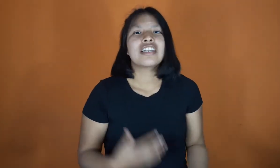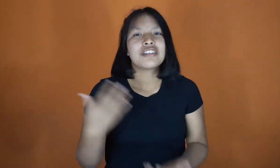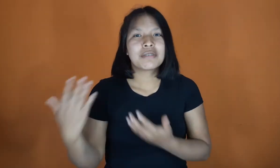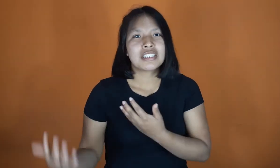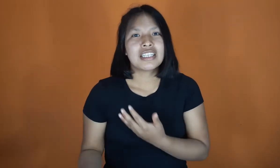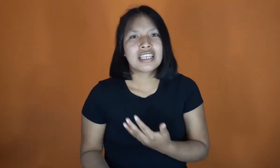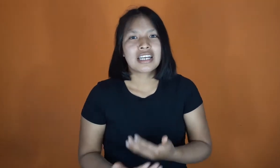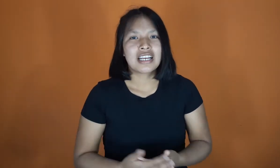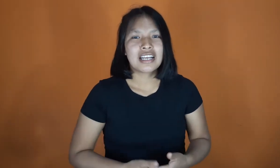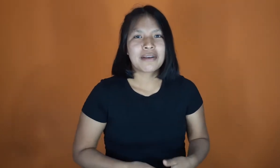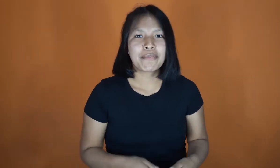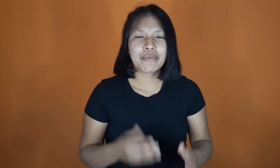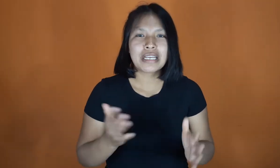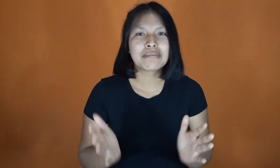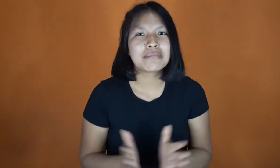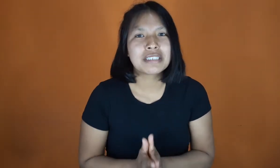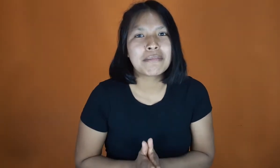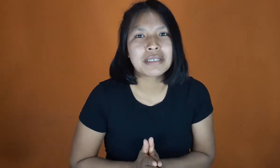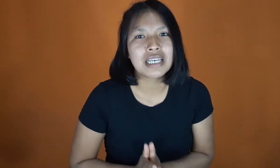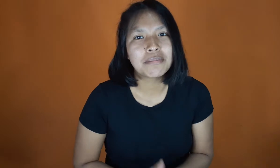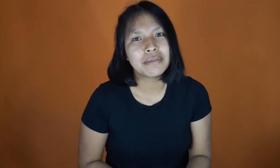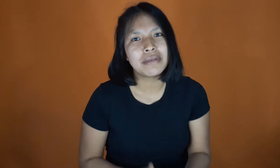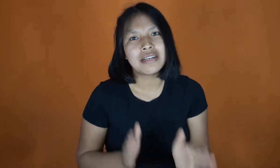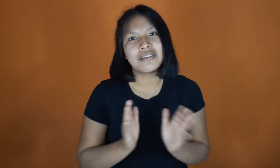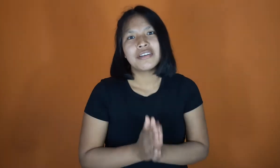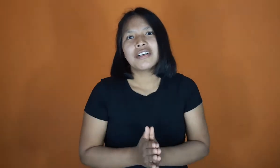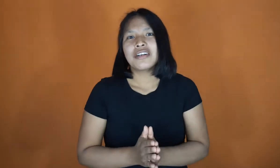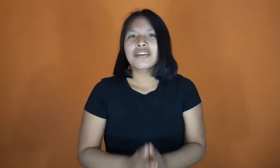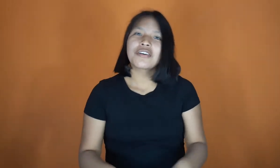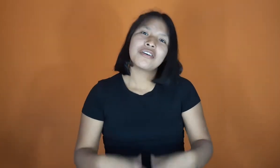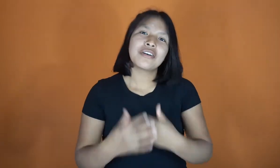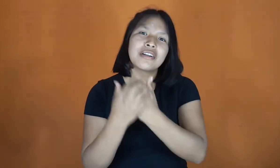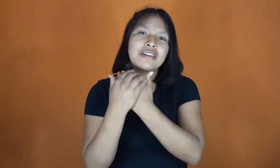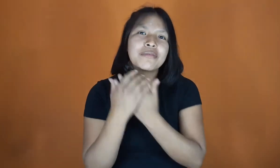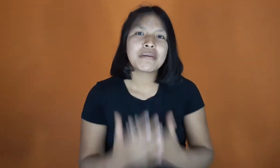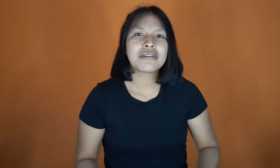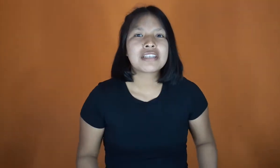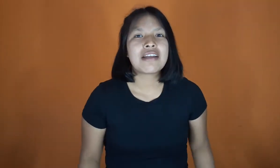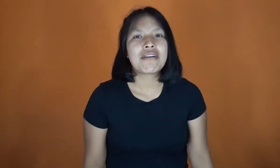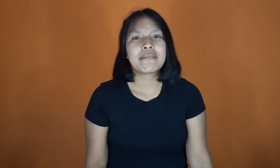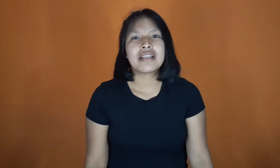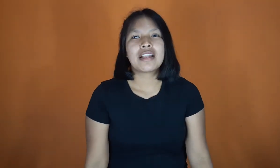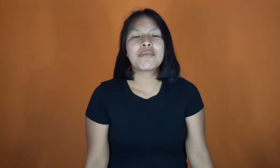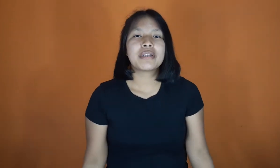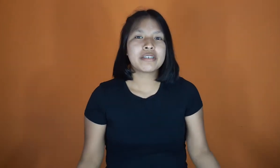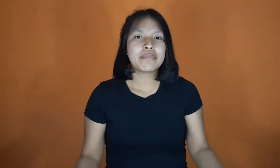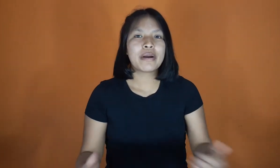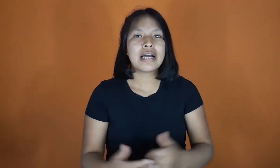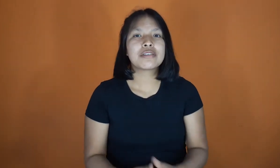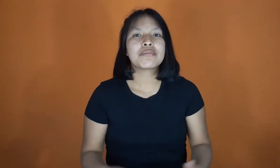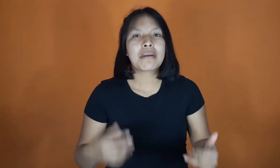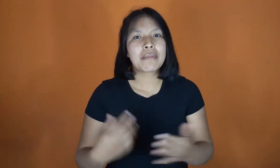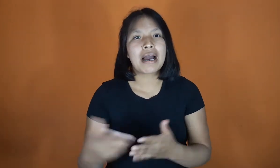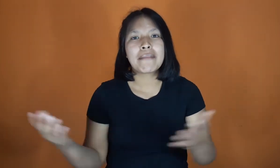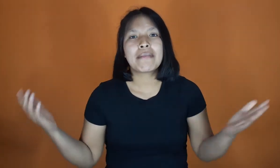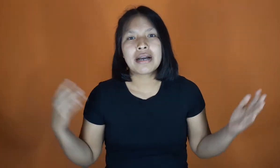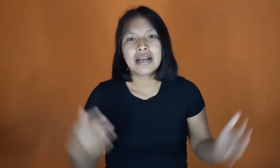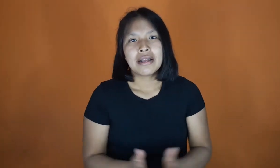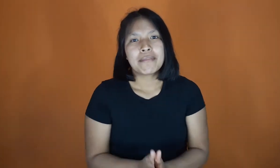idioma Xeninka. Bueno, vamos a empezar primero con los miembros de la familia. Lo principal son papá, mamá, pero